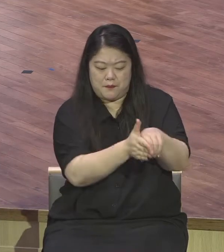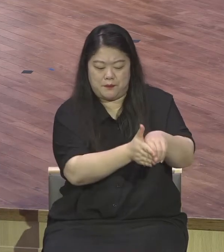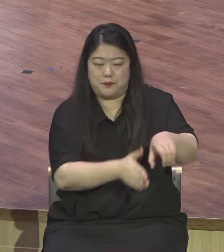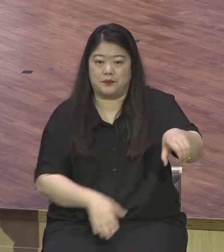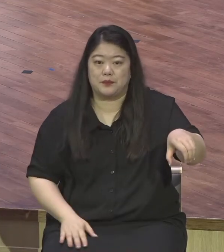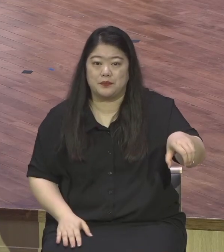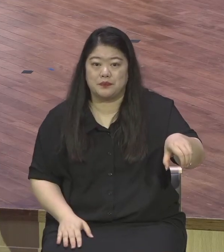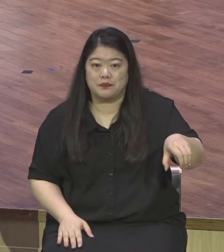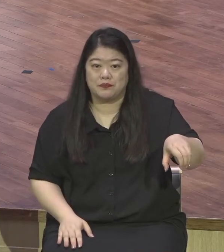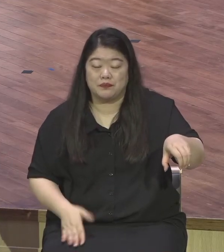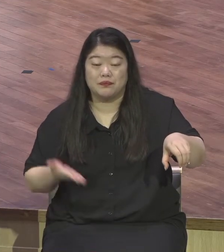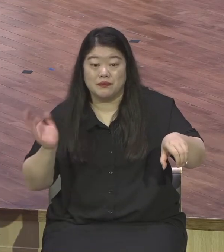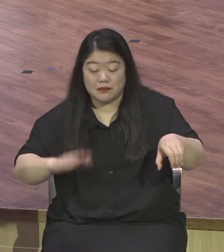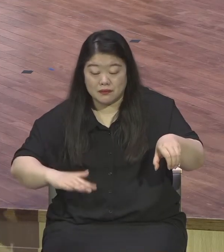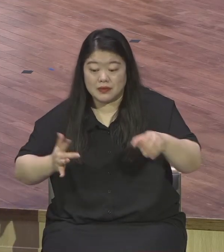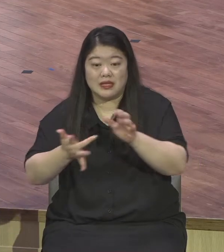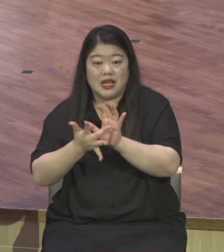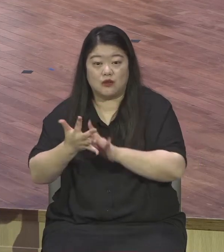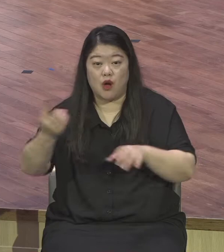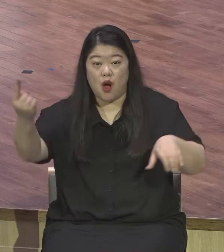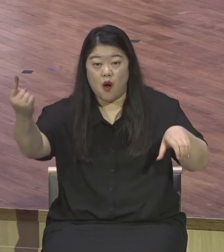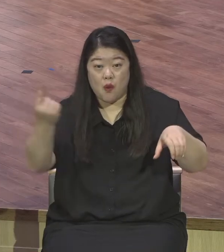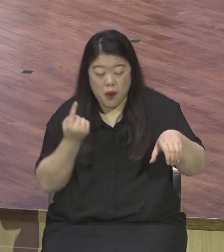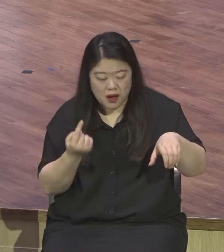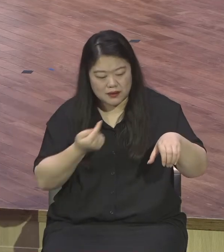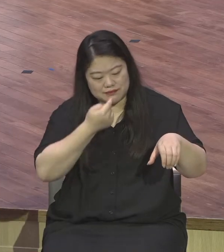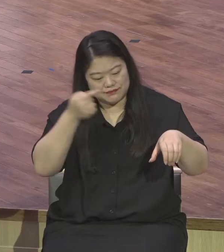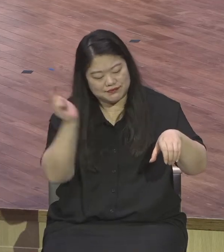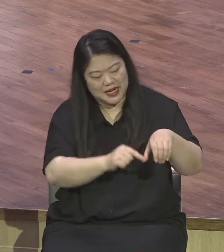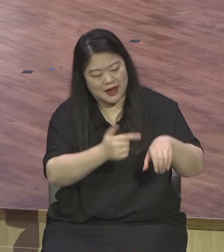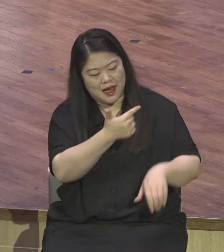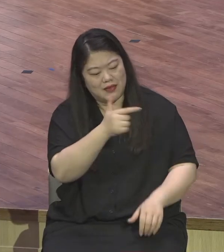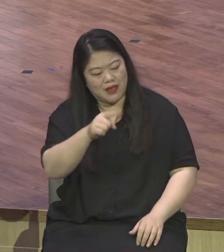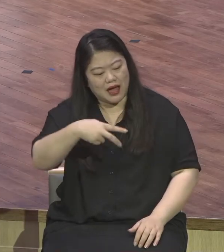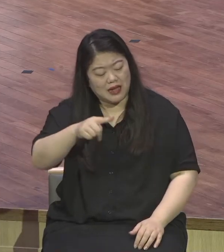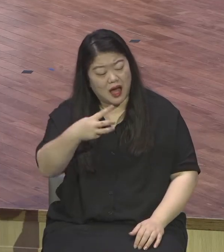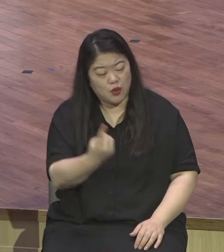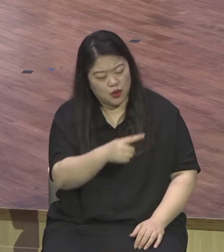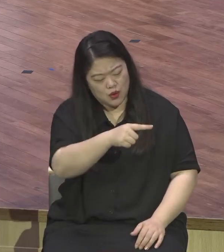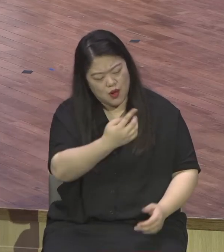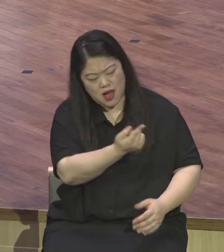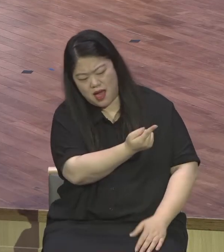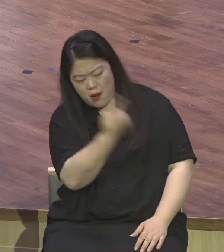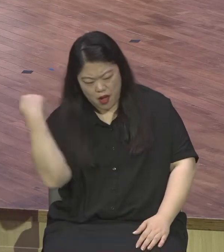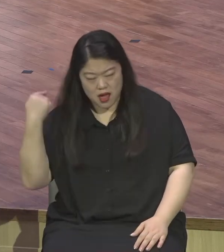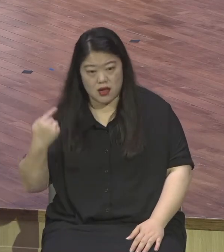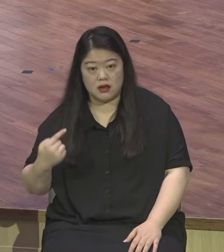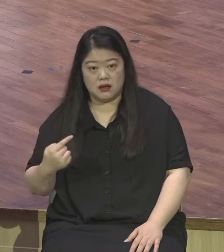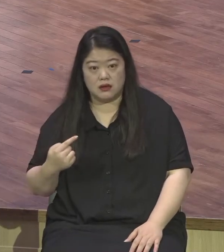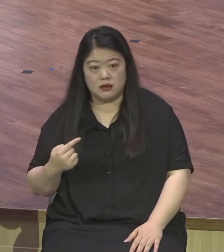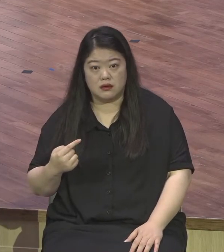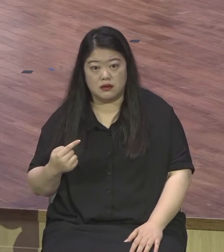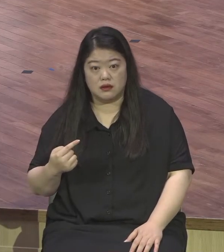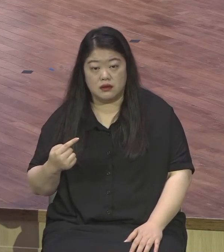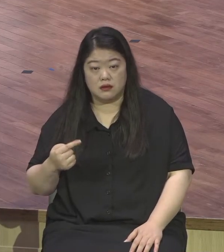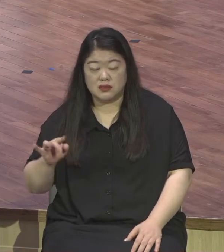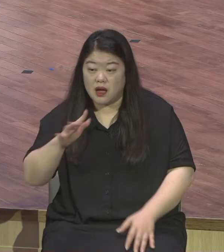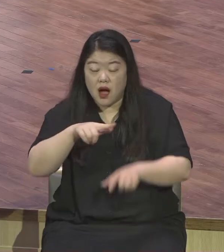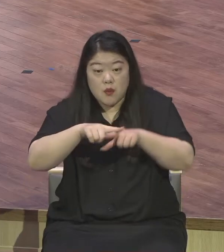죽은 지 사흘 돼서 냄새가 난다까지 말할 정도인데 그렇게 걸어서 나옵니다. 이렇게